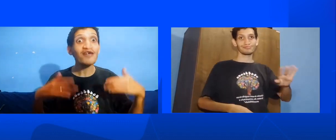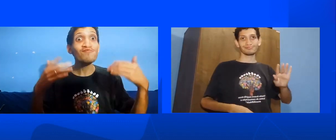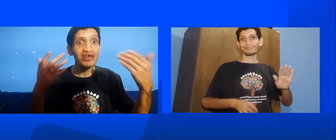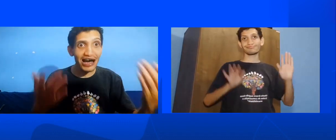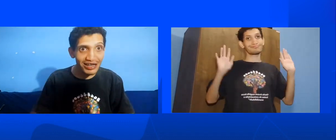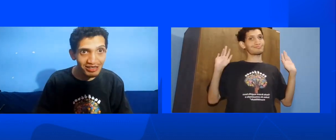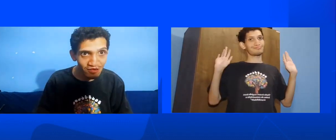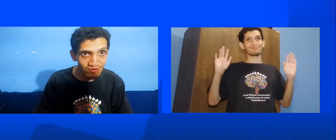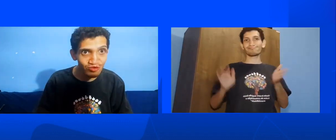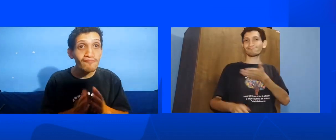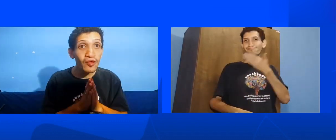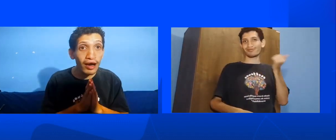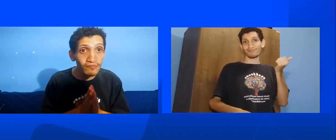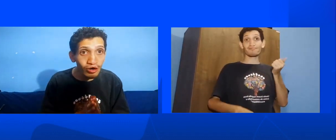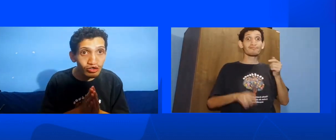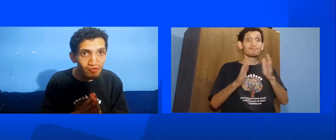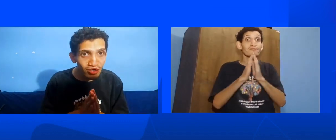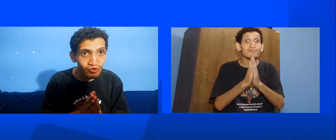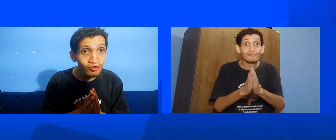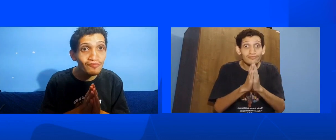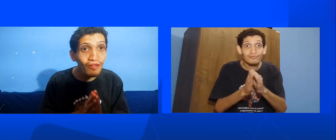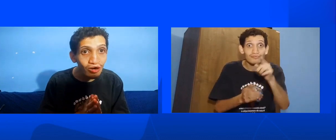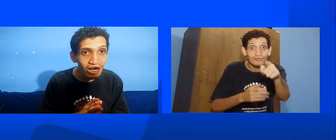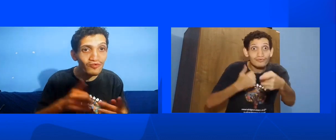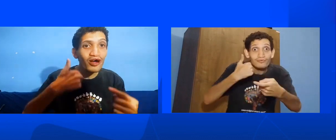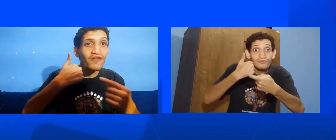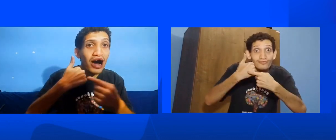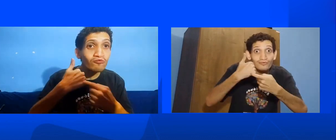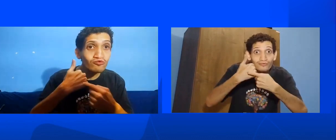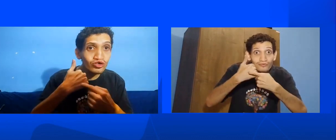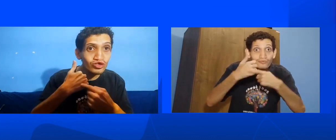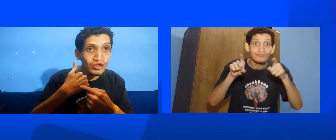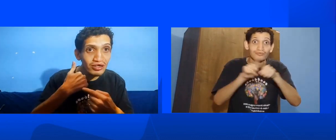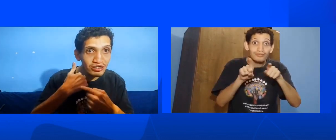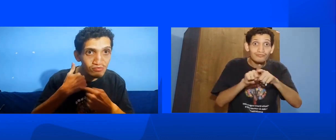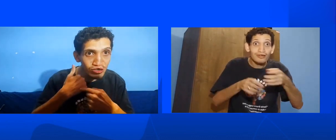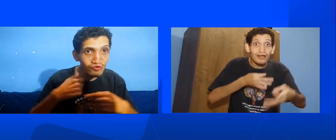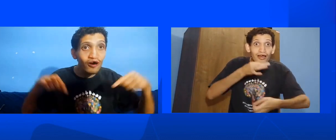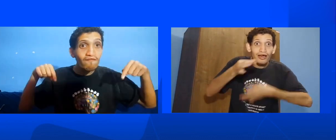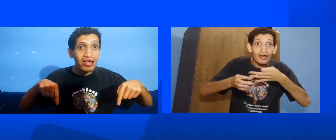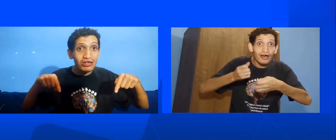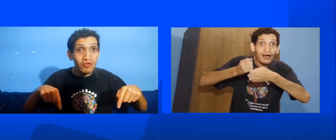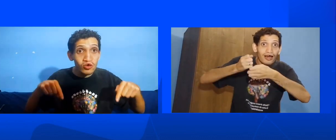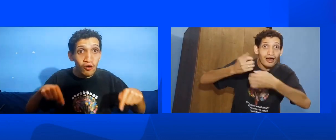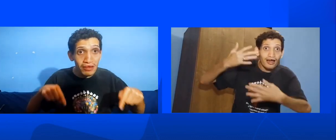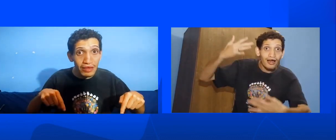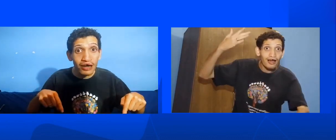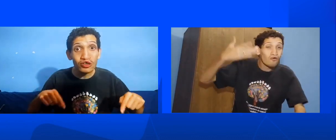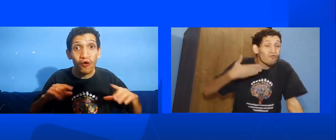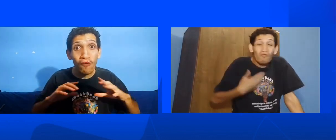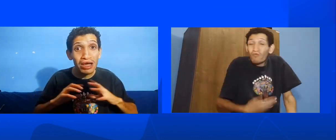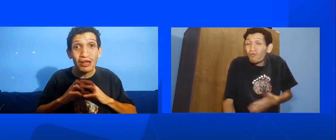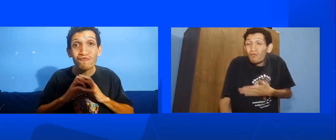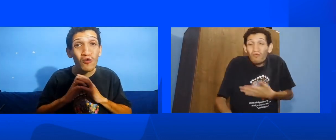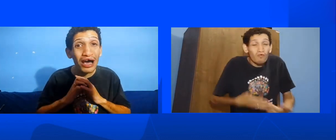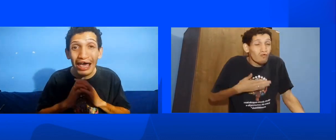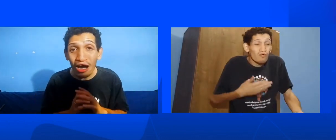enviar esse vídeo. Pelo amor de Deus, eu aqui Flourão, dá um curtir nesse vídeo, Vem aqui nos comentários e comenta qualquer